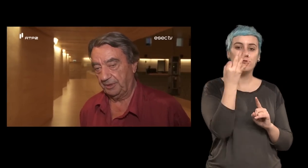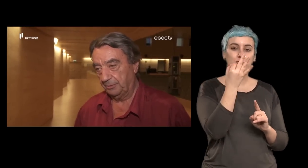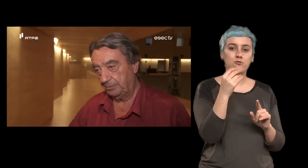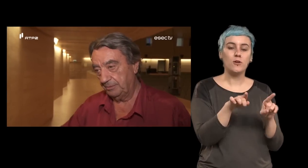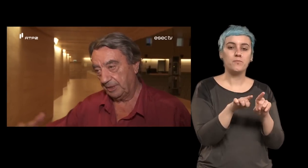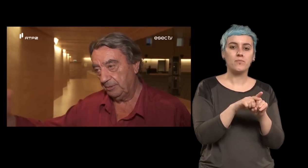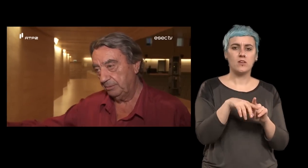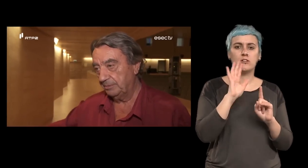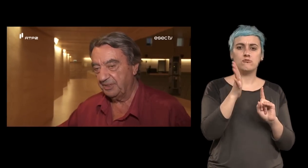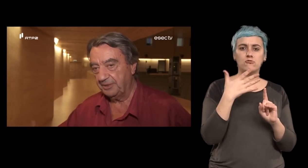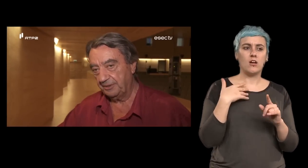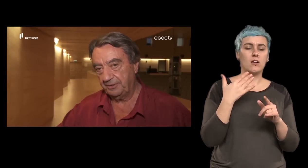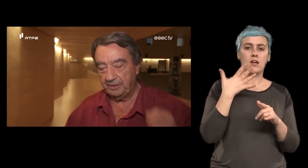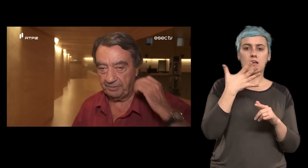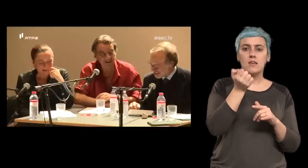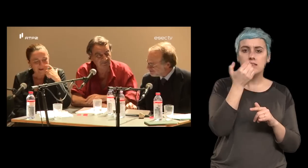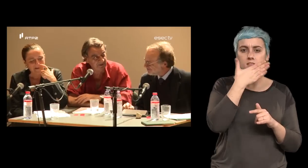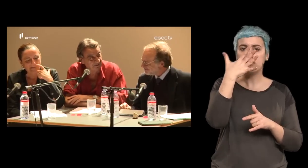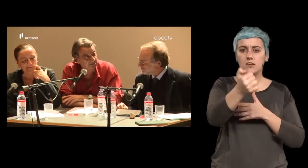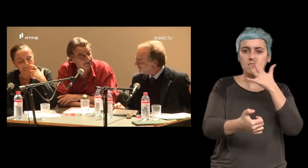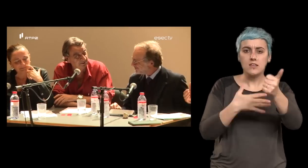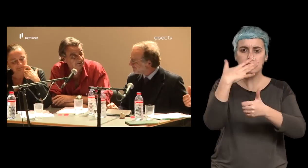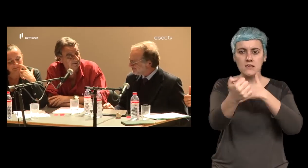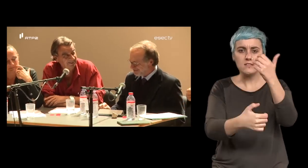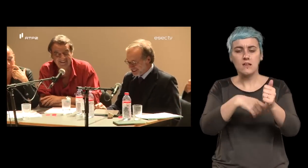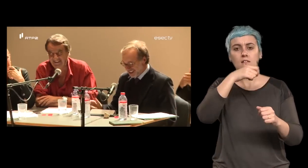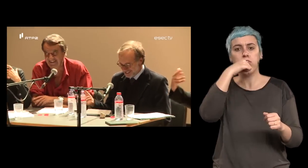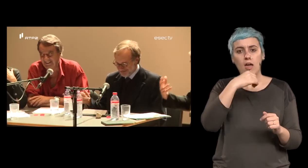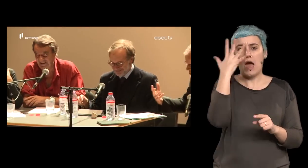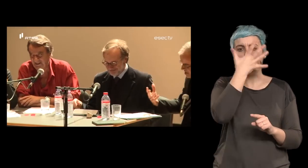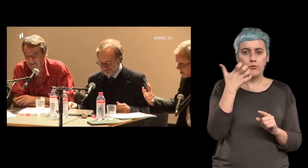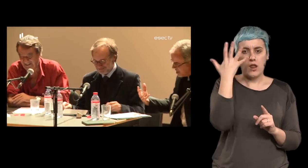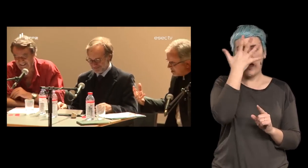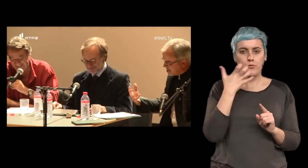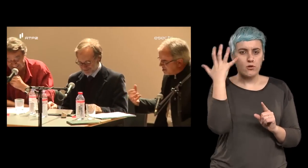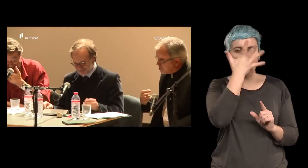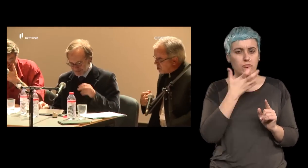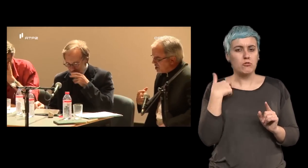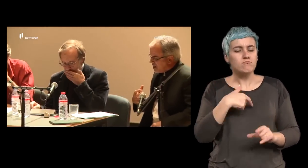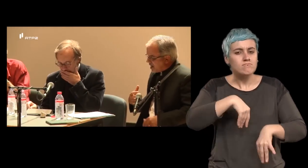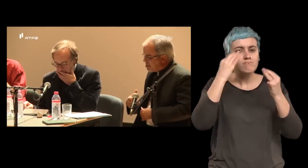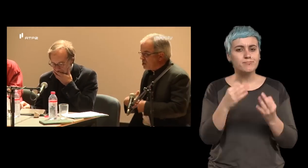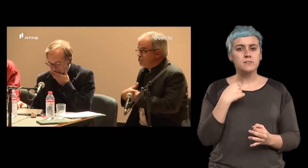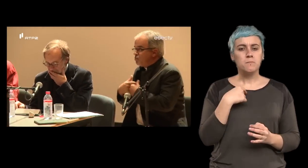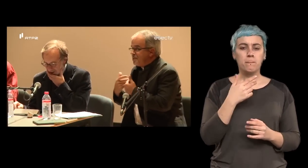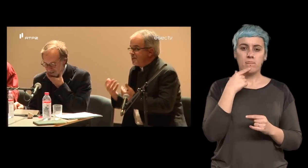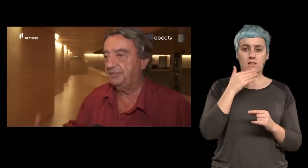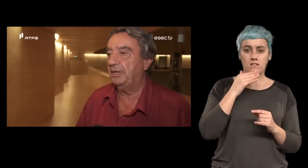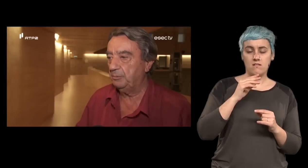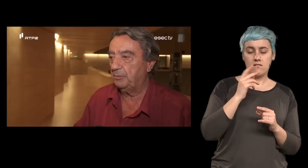anos daquilo de 15 em 15 dias e sempre um ator sempre um ator quando fiz dois anos pensei bom isto é necessário uma